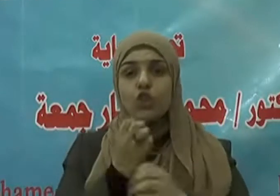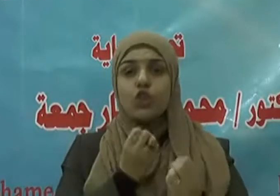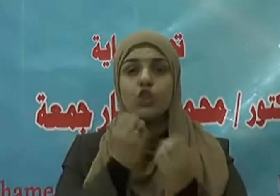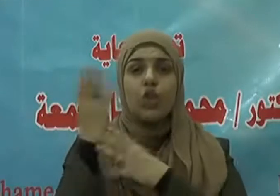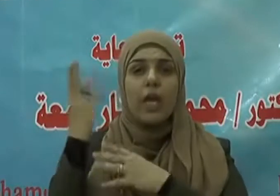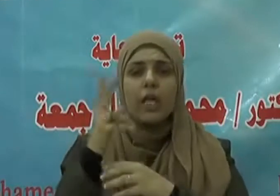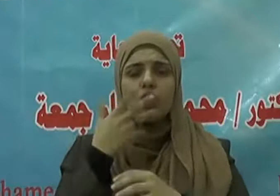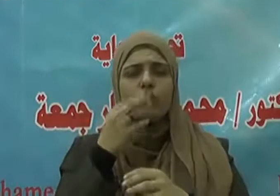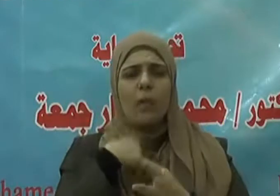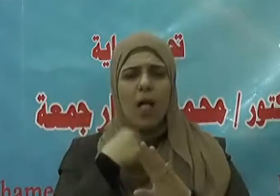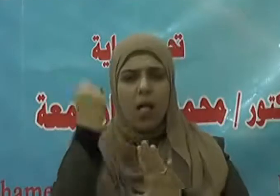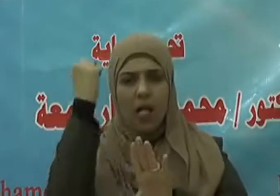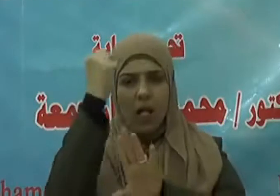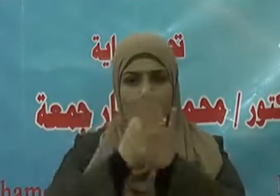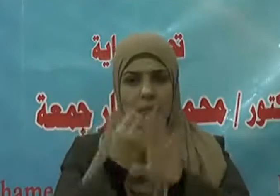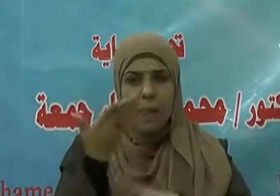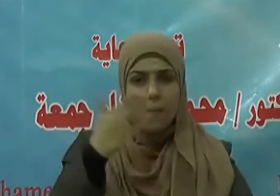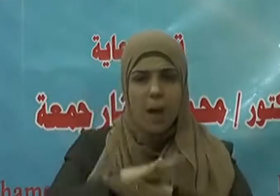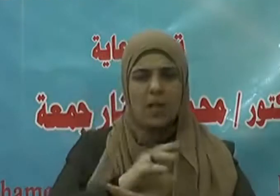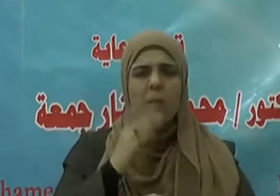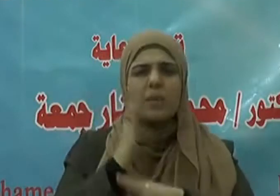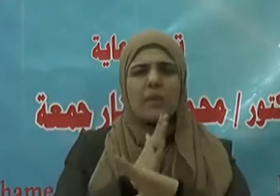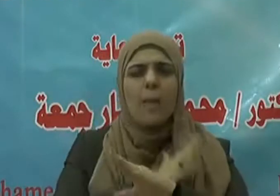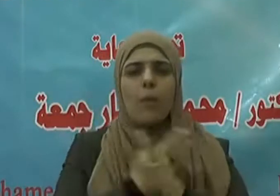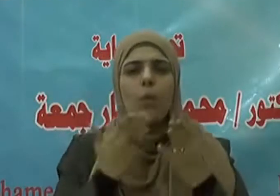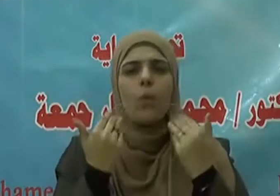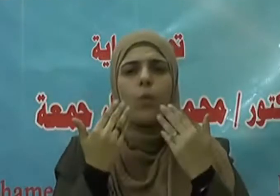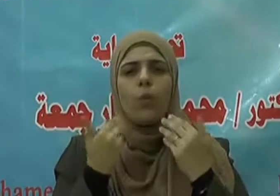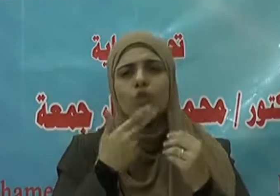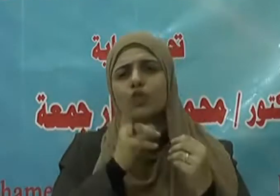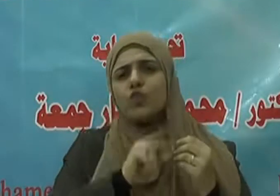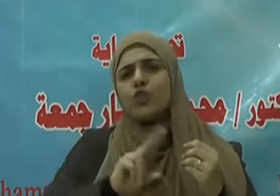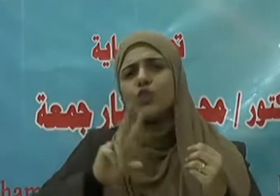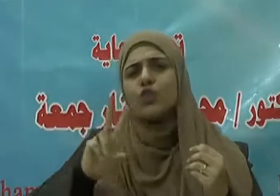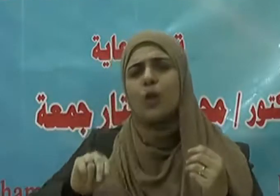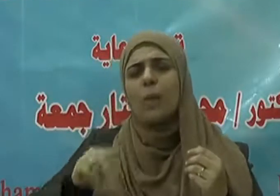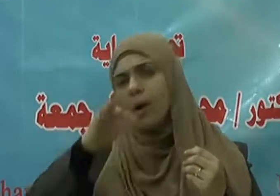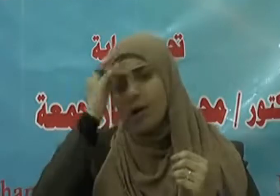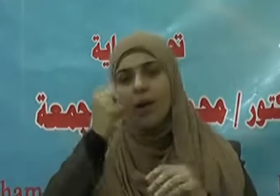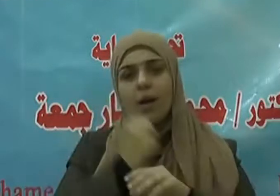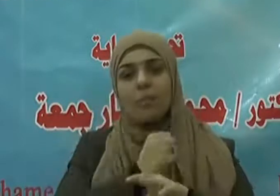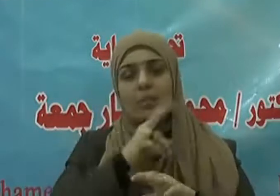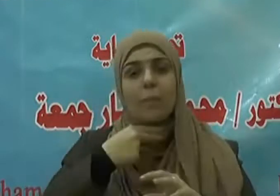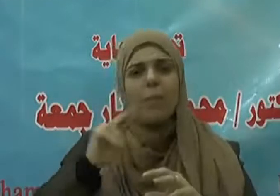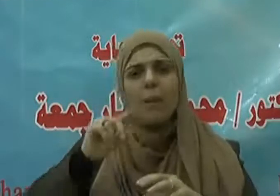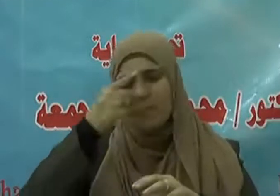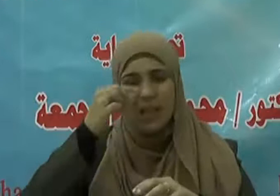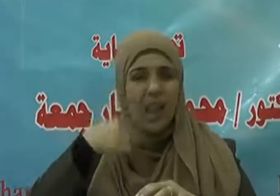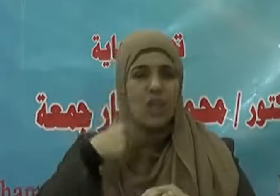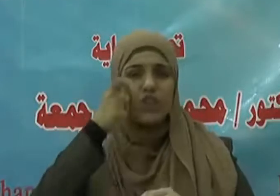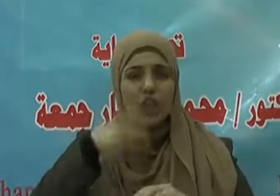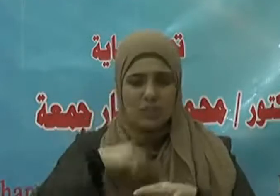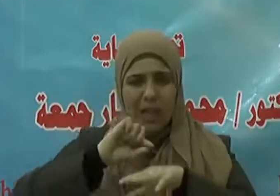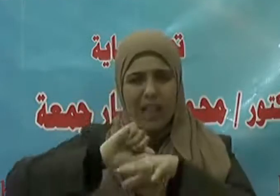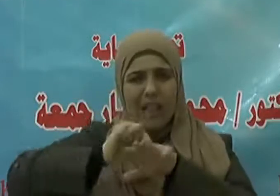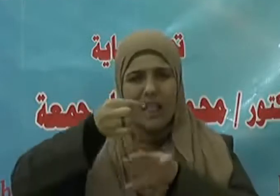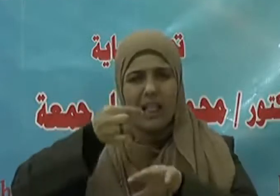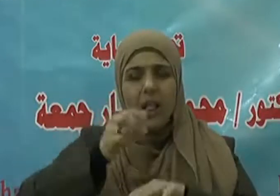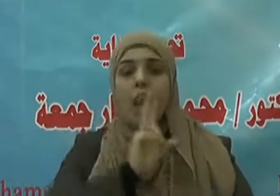نظافة الجسد ودفعا لأي رائحة كريهة أو ضرر قل أو كثر